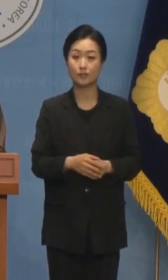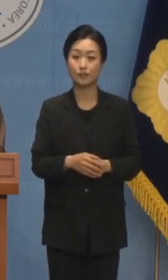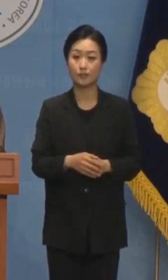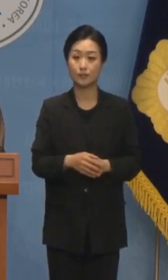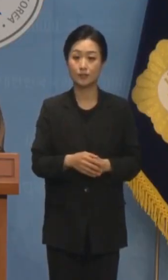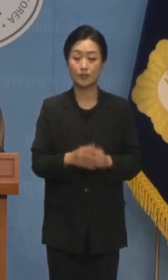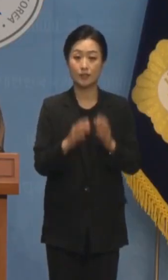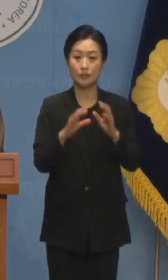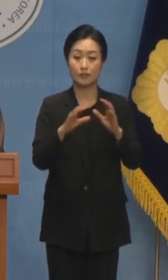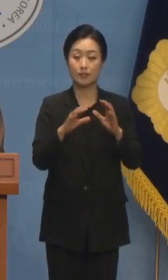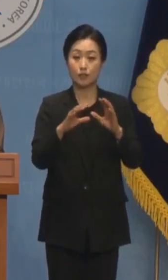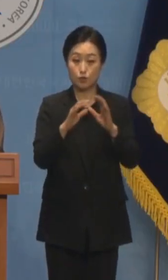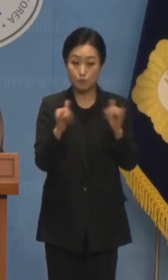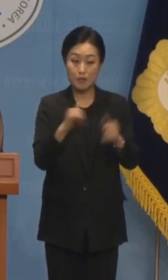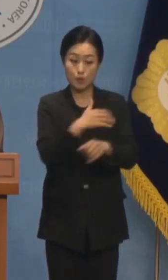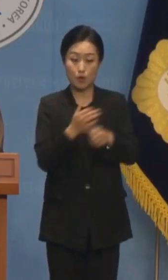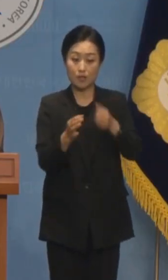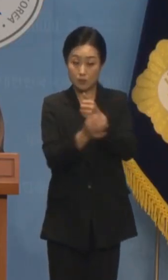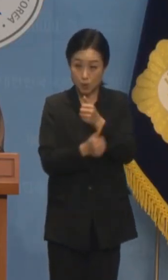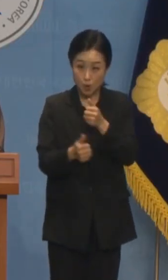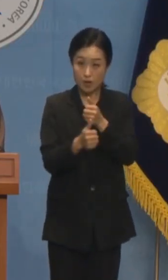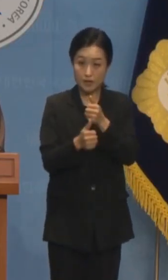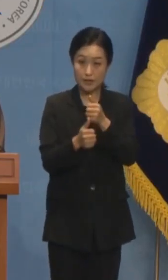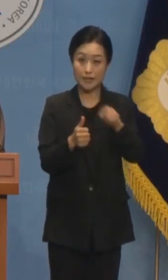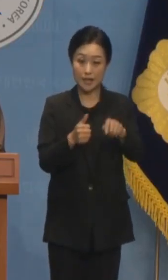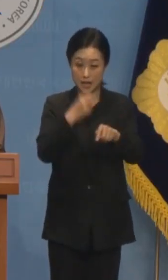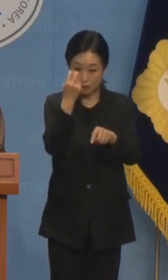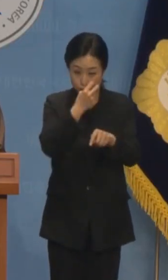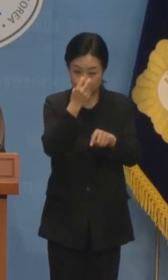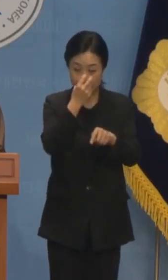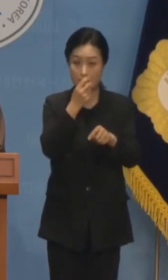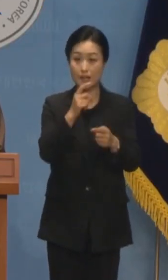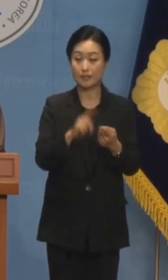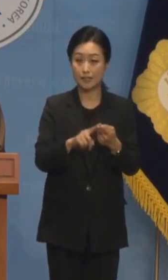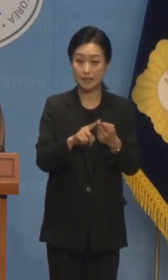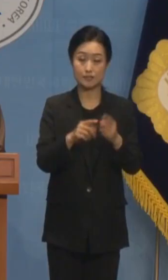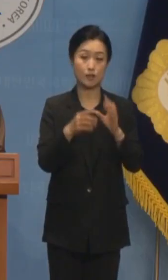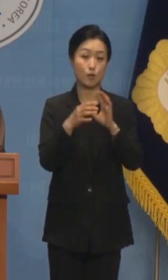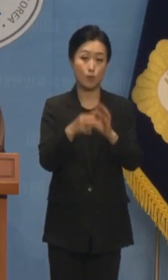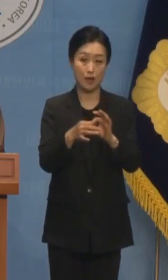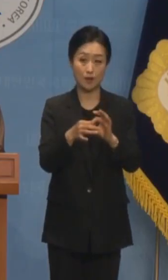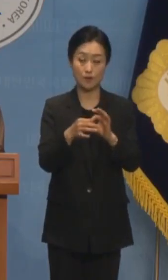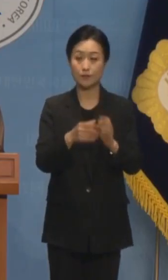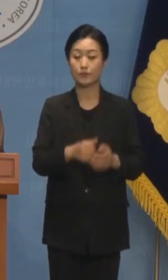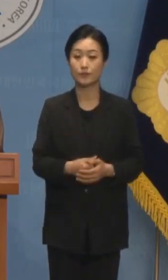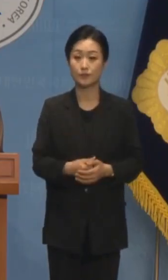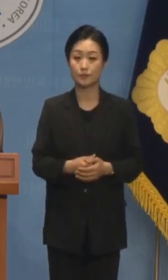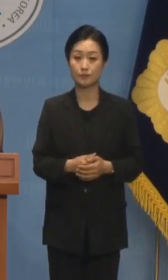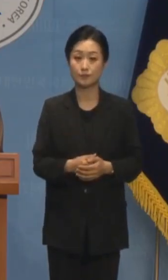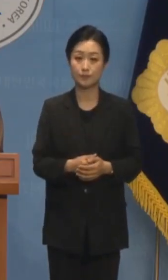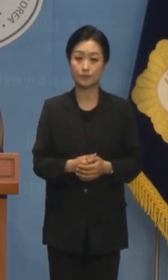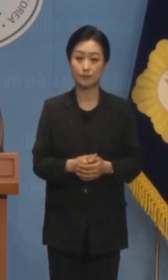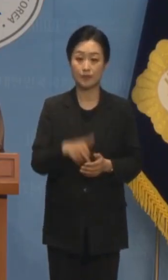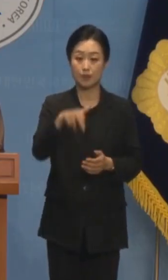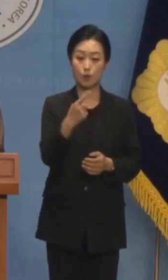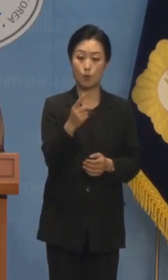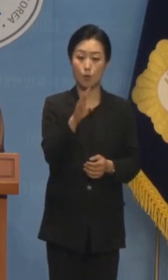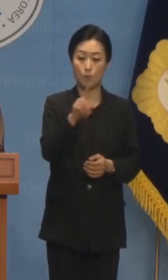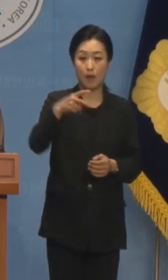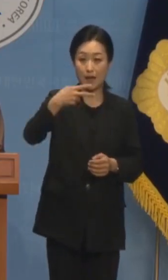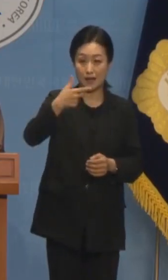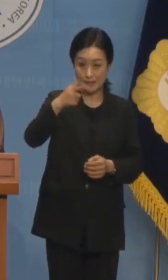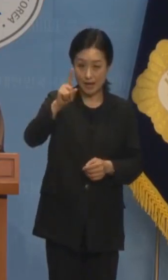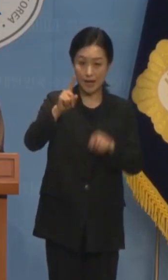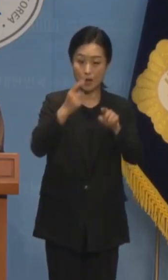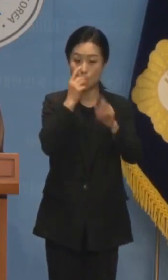의혹은 빙산의 일각입니다 도이치모터스 주가 조작 의혹, 산부토건 주가 조작 의혹, 코브나 컨텐츠 뇌물성